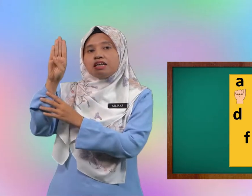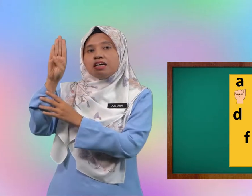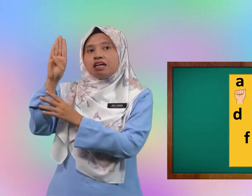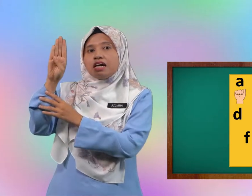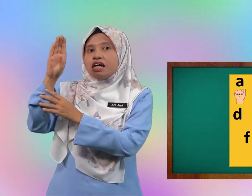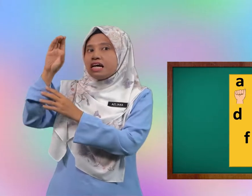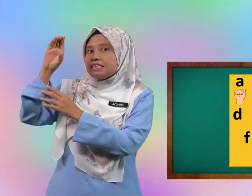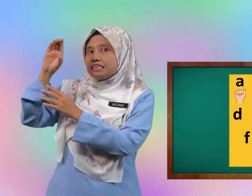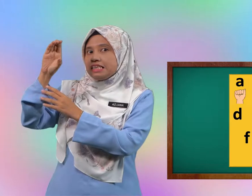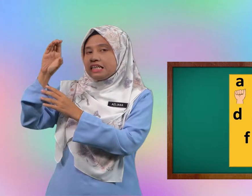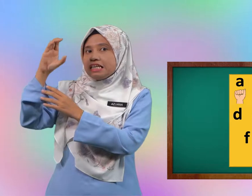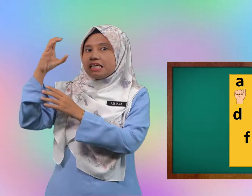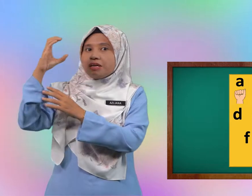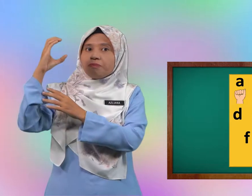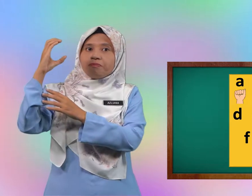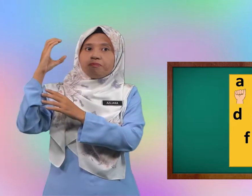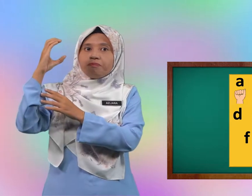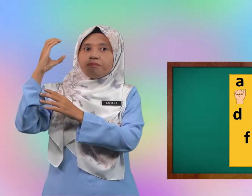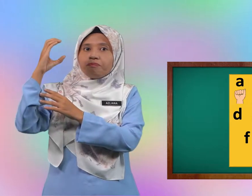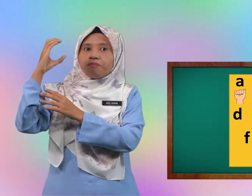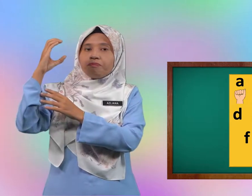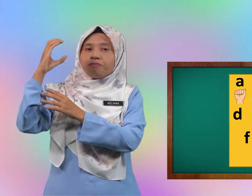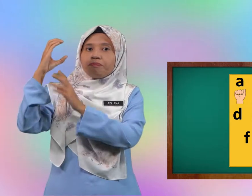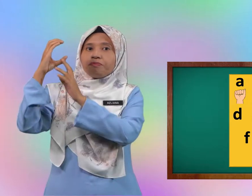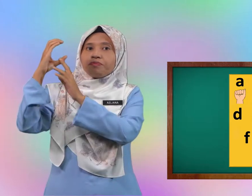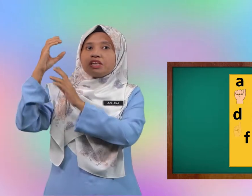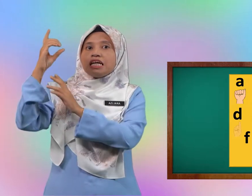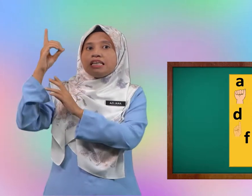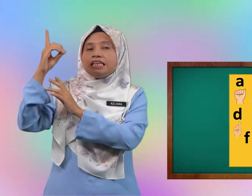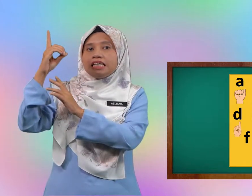C C D